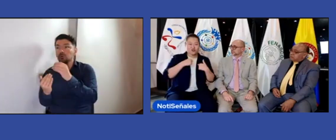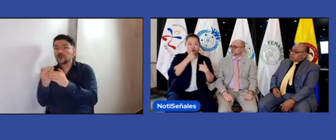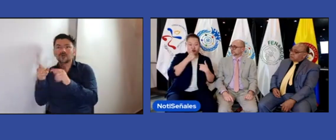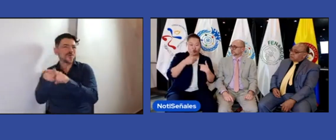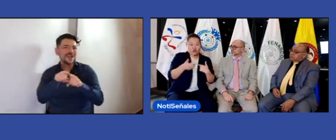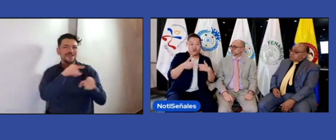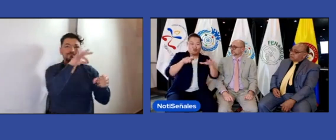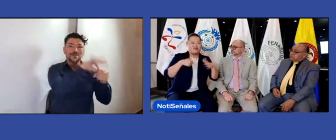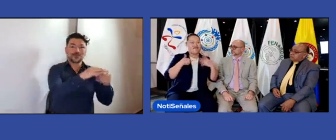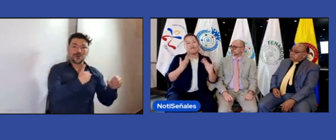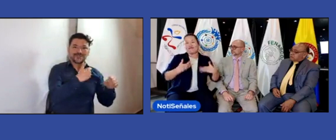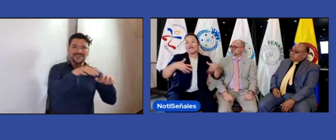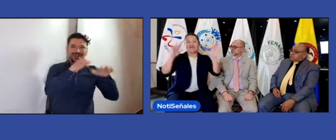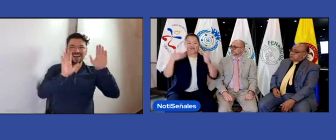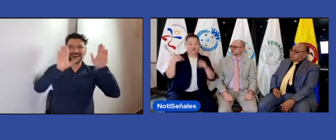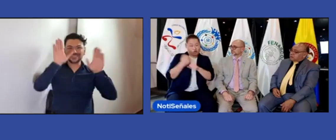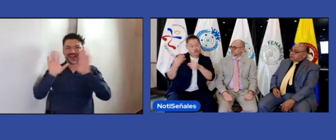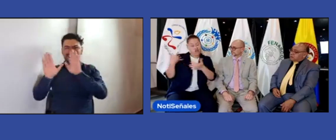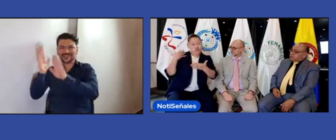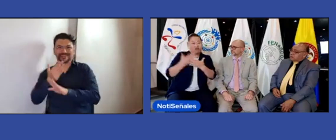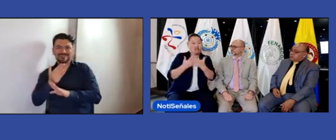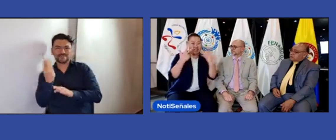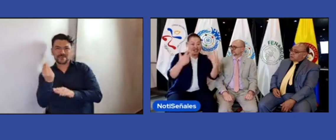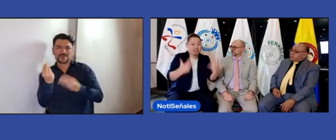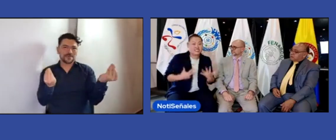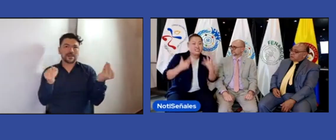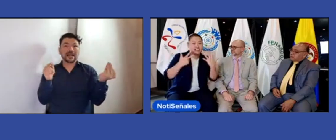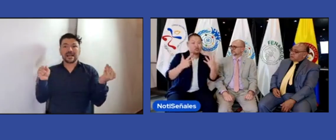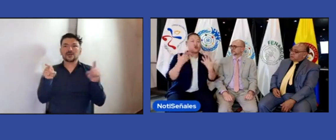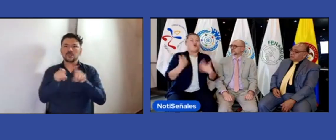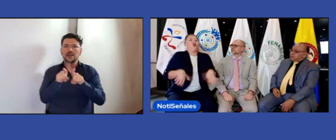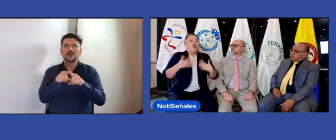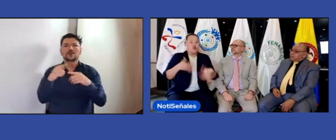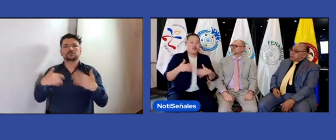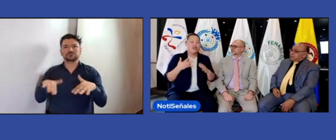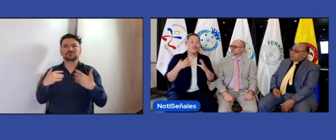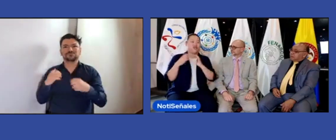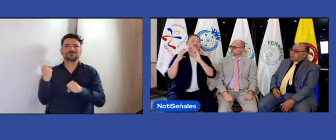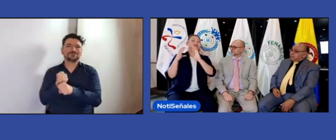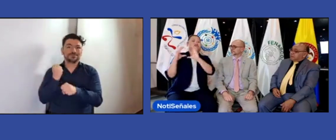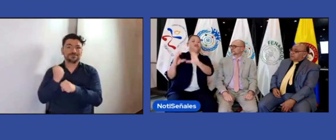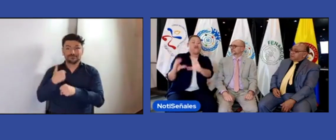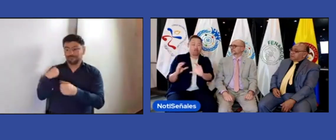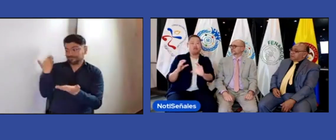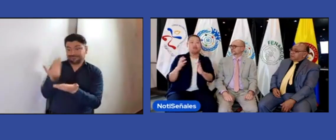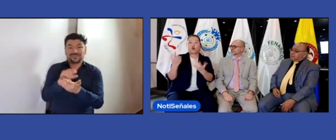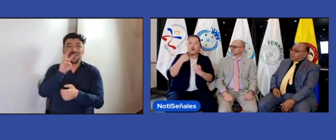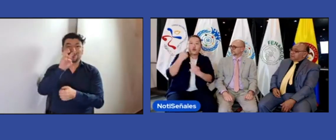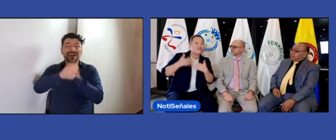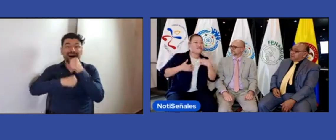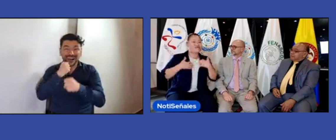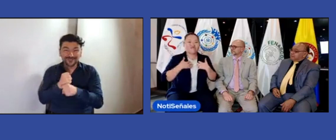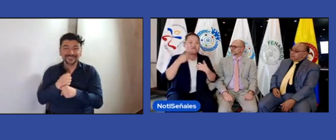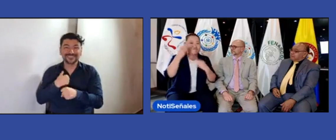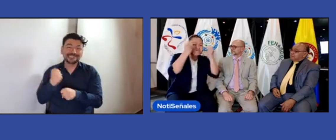el que conozcamos más. Yo también terminaré mi mandato, ya son ocho años como presidenta y